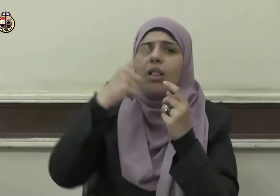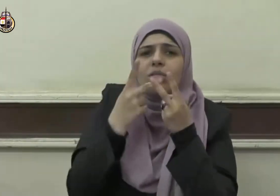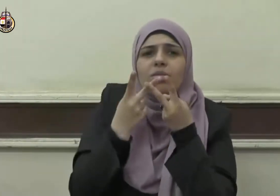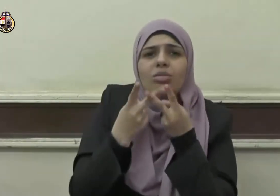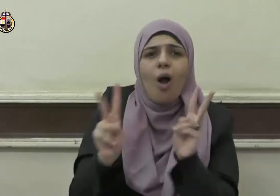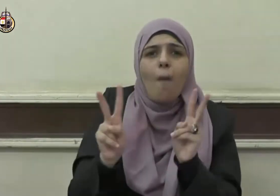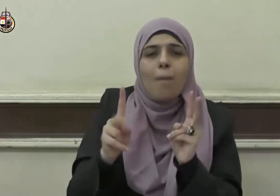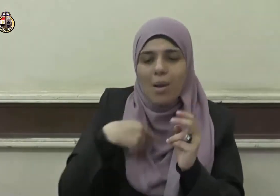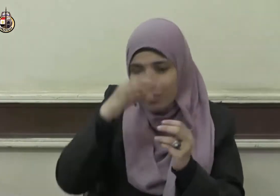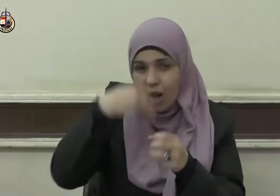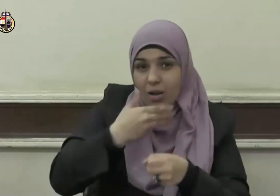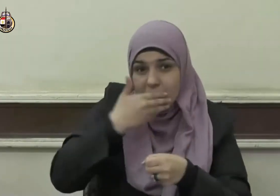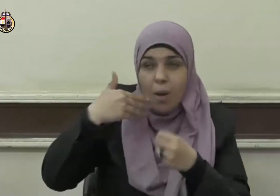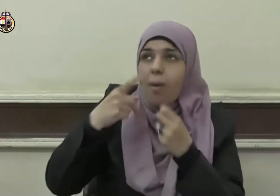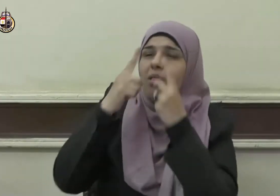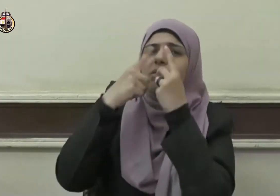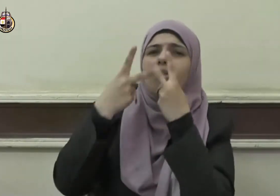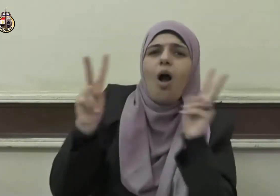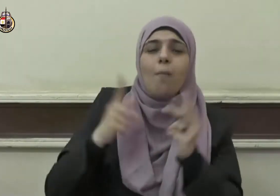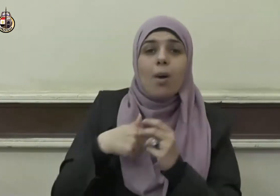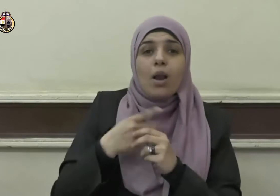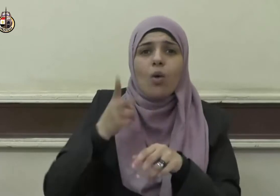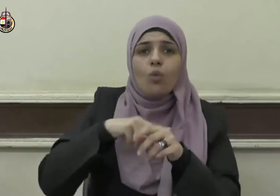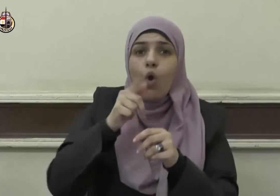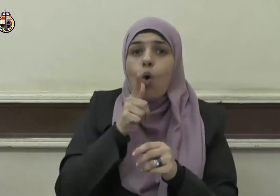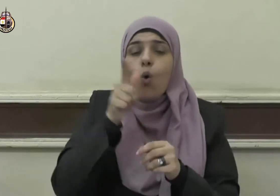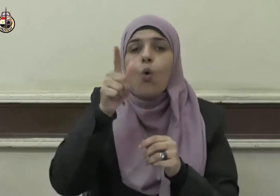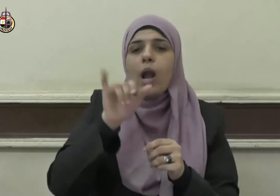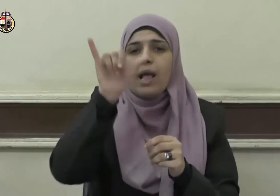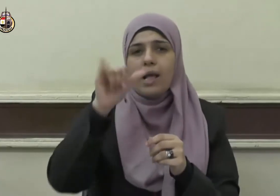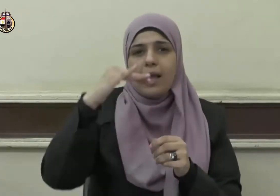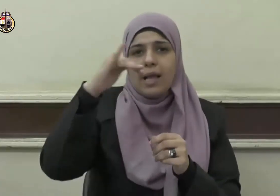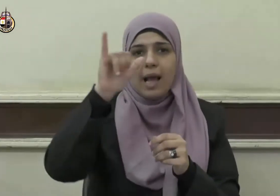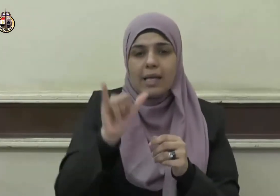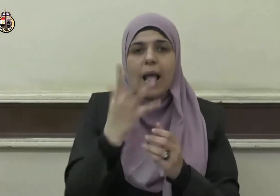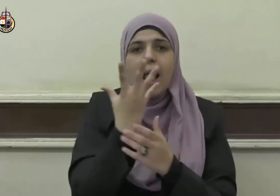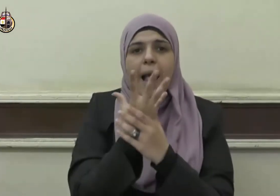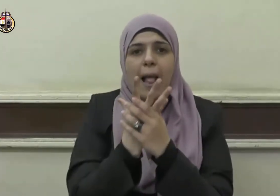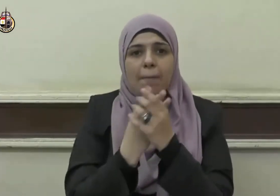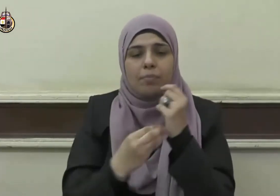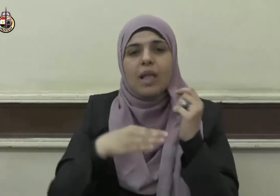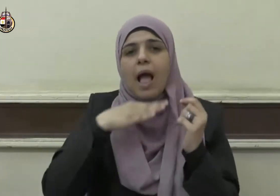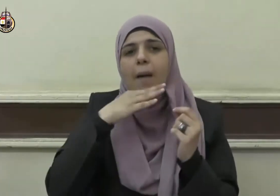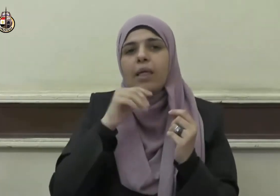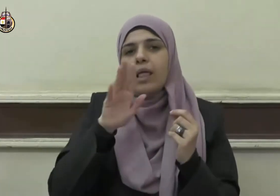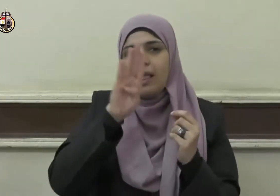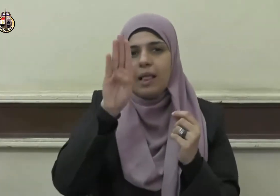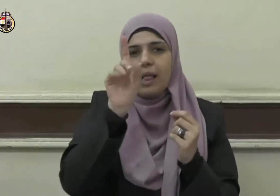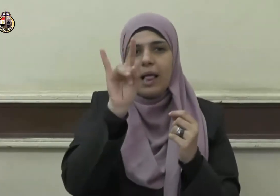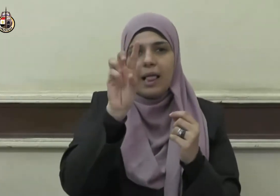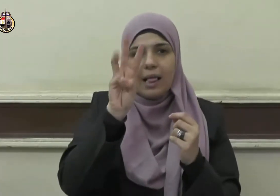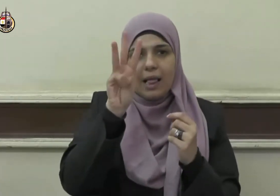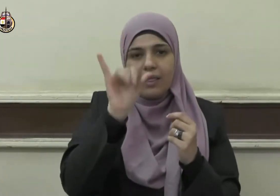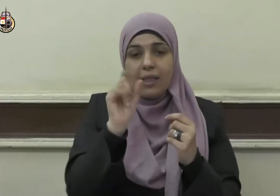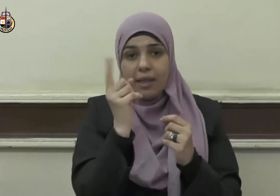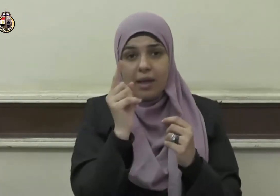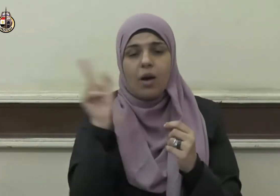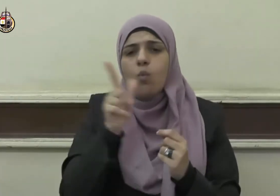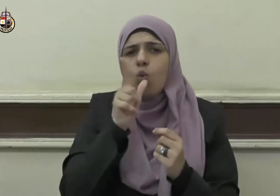منهم ويقول يحيى ابن أبي كثير كان من دعائهم